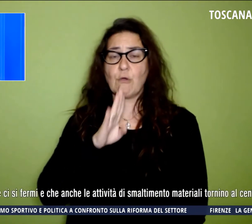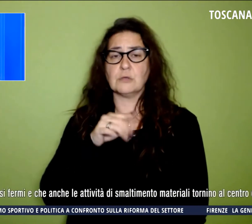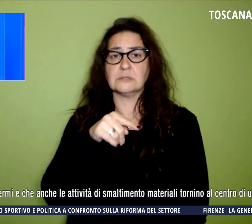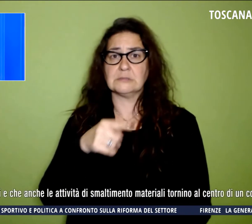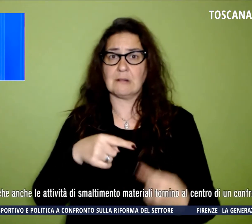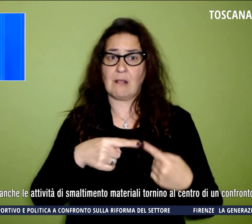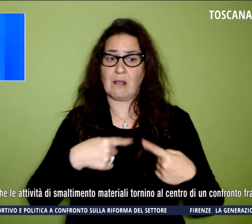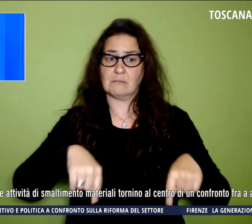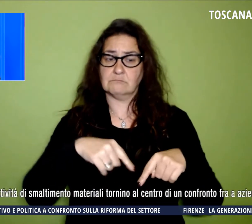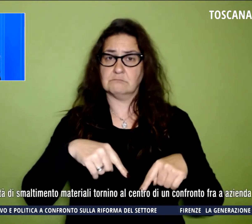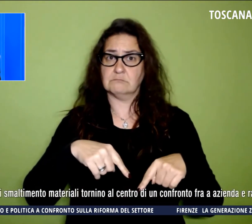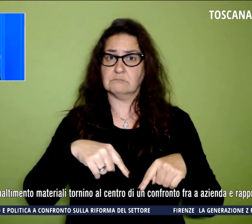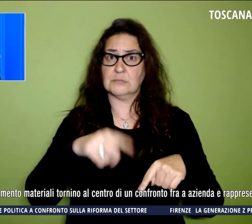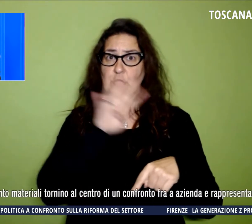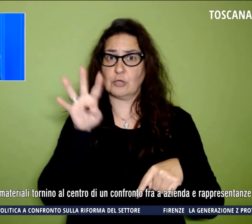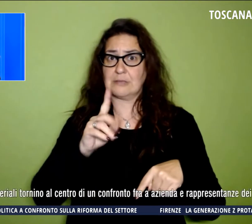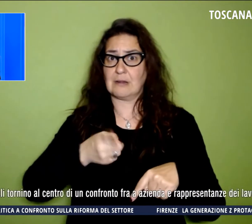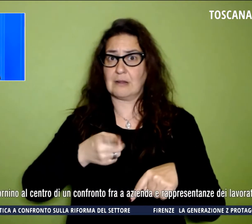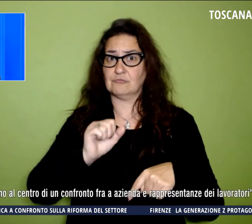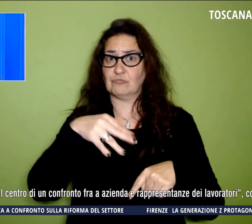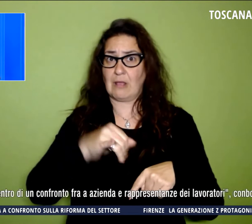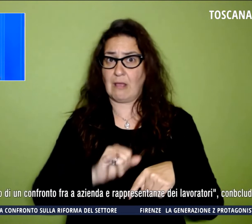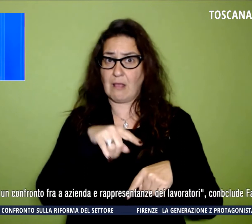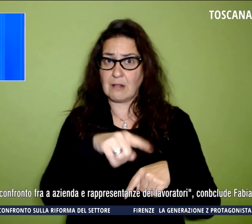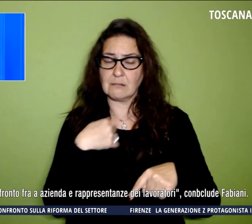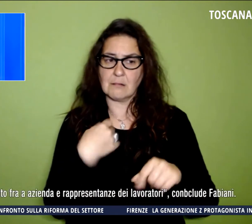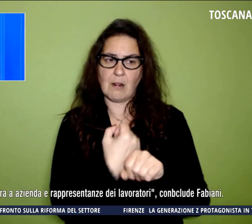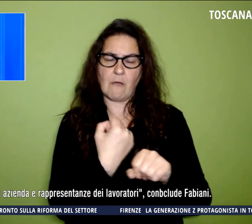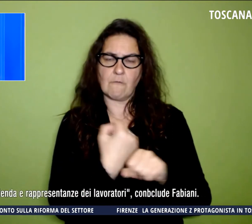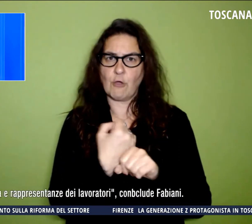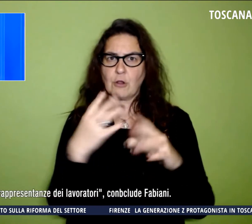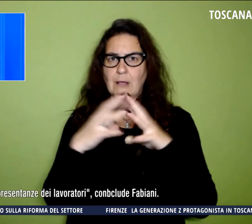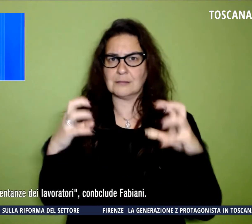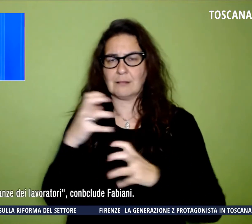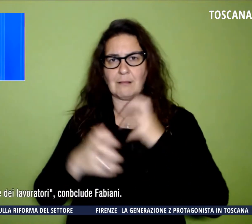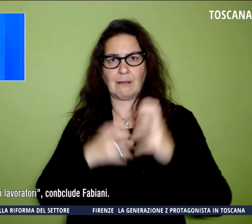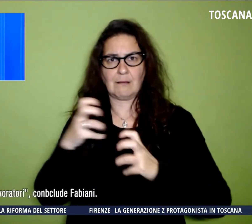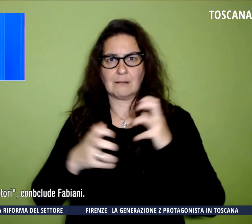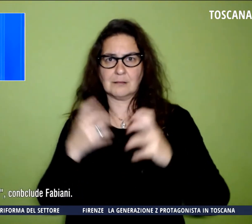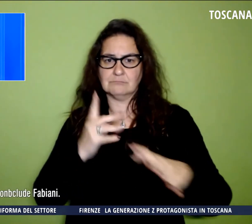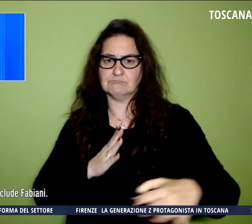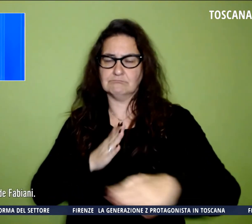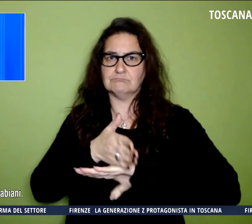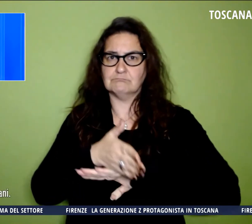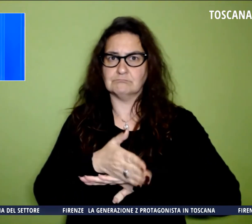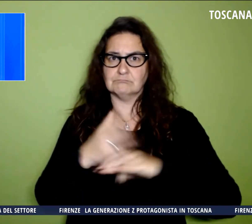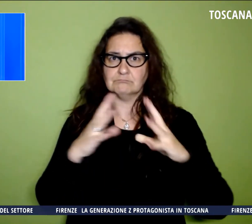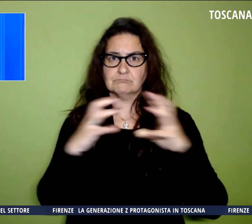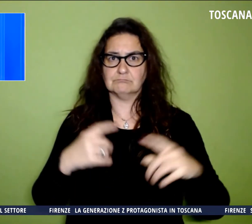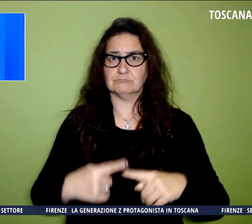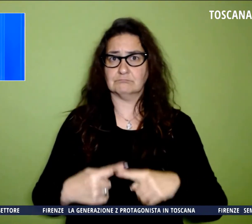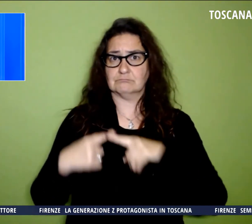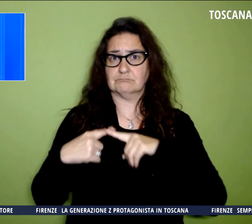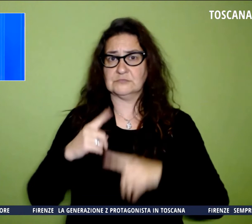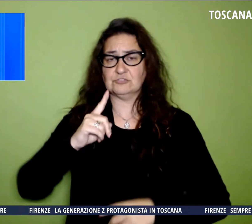lavoro e crisi aziendali, intervenendo sulla vicenda dello stabilimento ex GKN